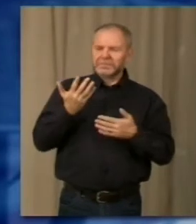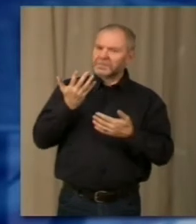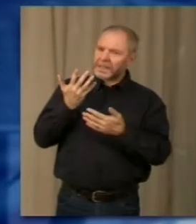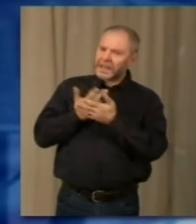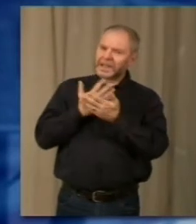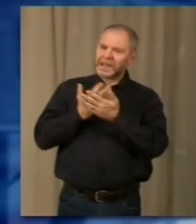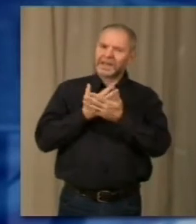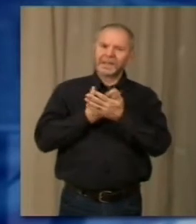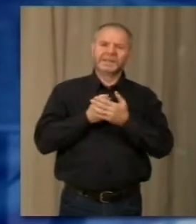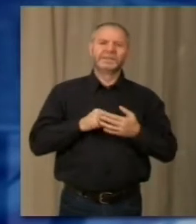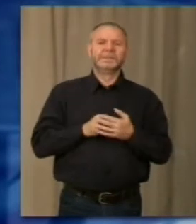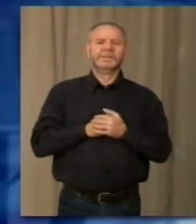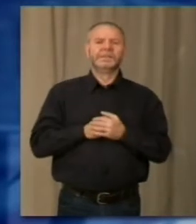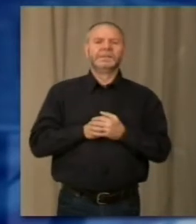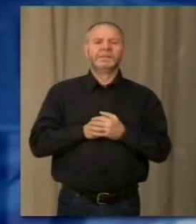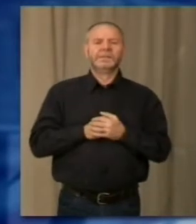che ti balza in testa adesso?